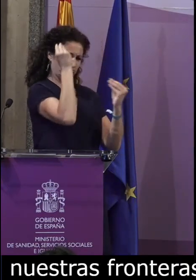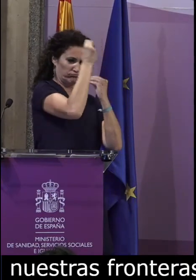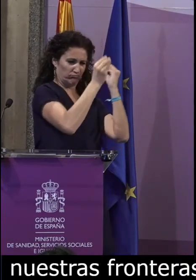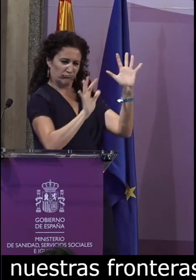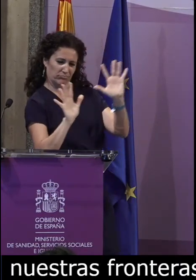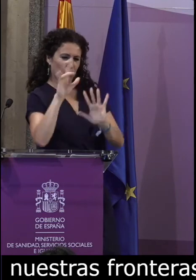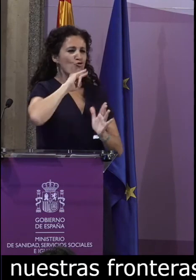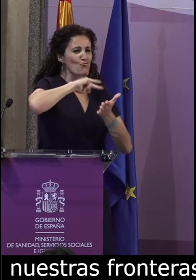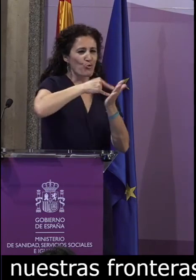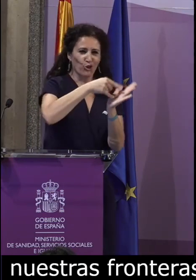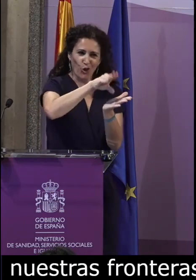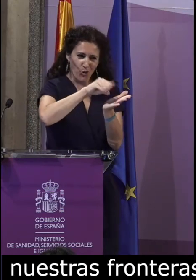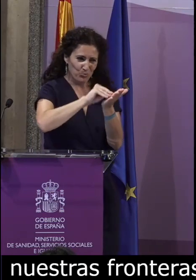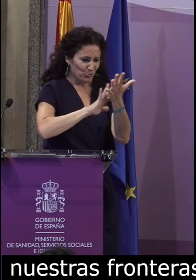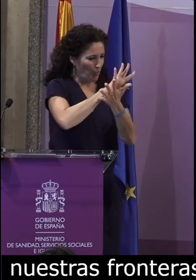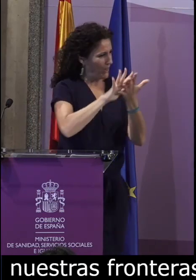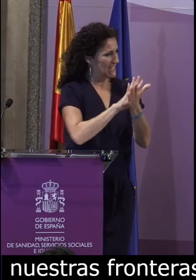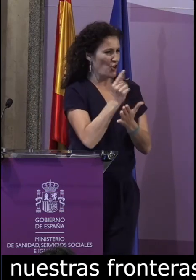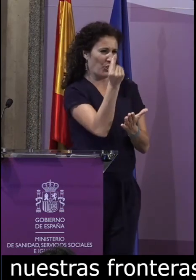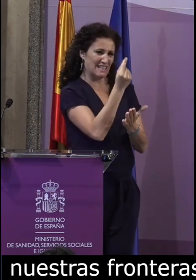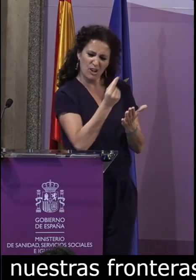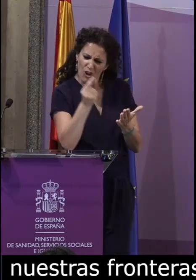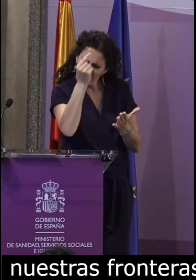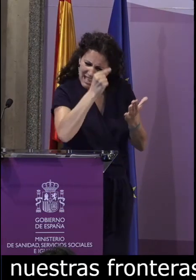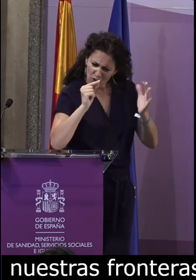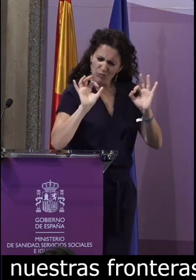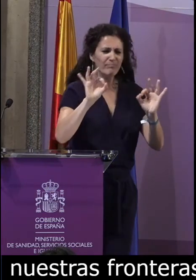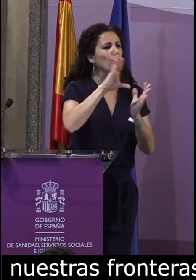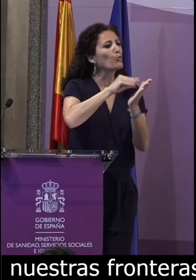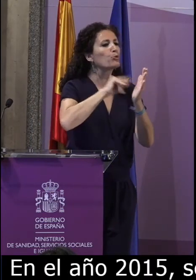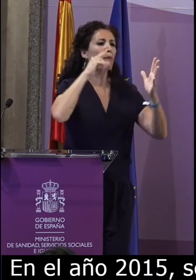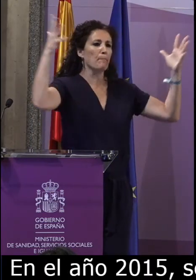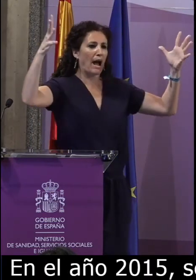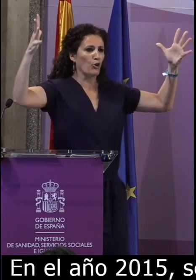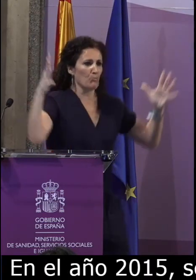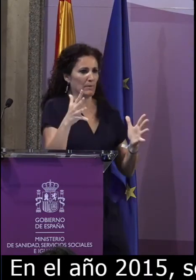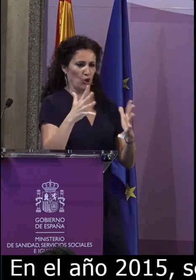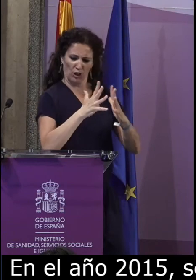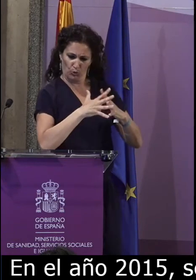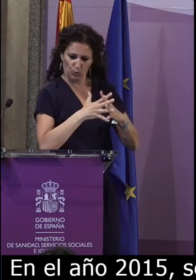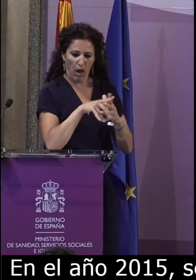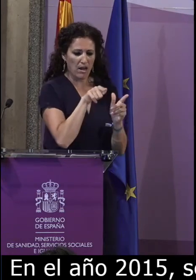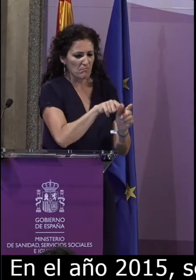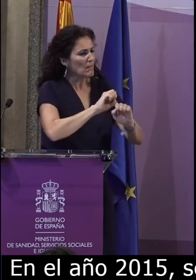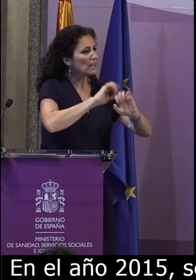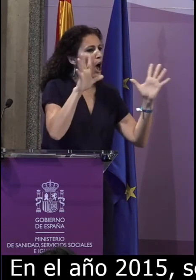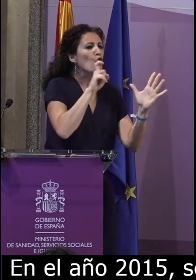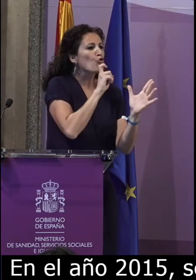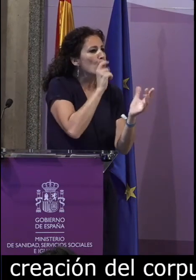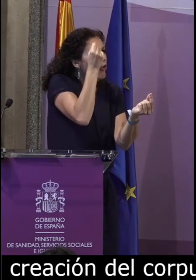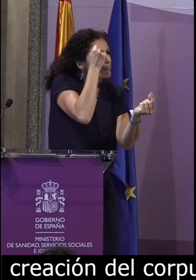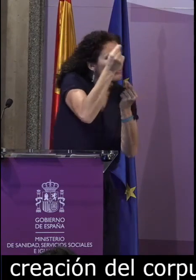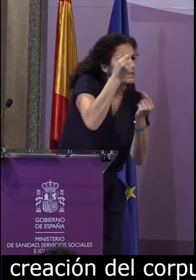se comenzó con el diseño y la creación del corpus de la lengua de signos española en su micro y